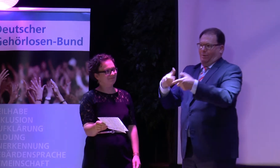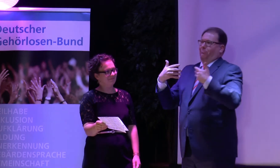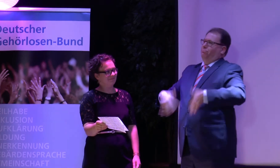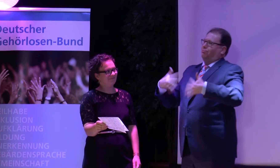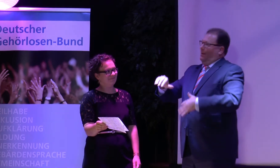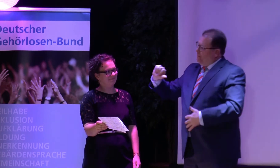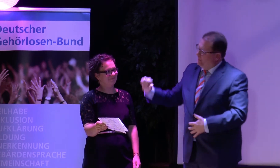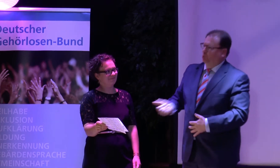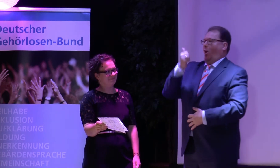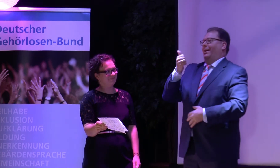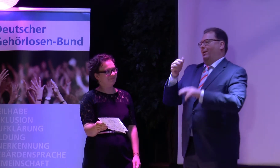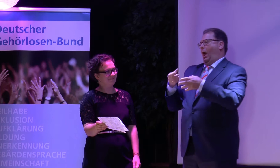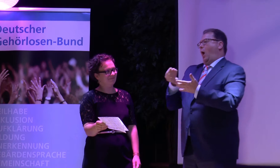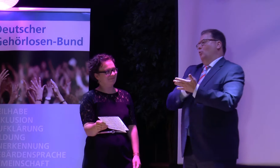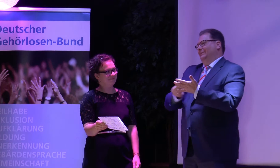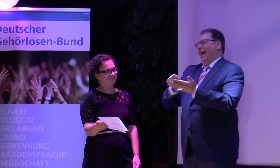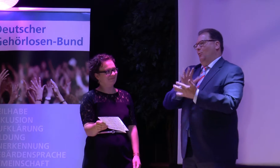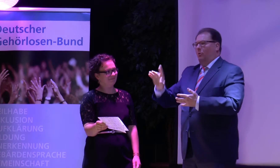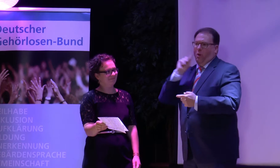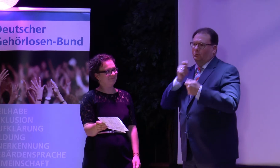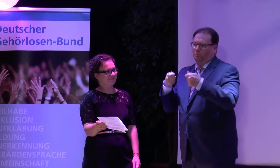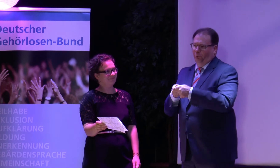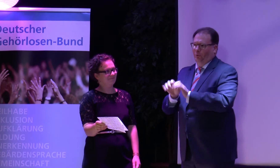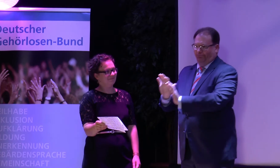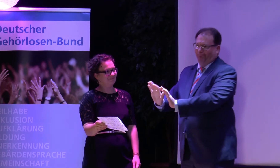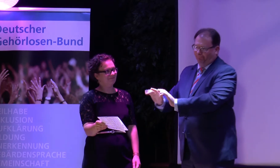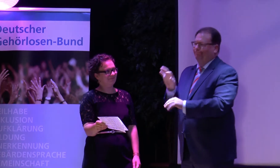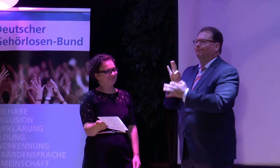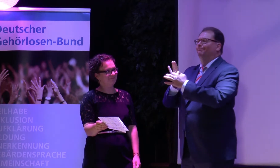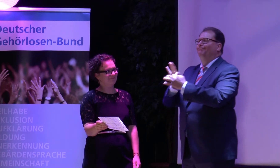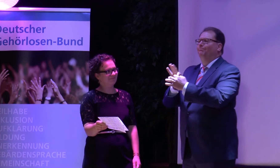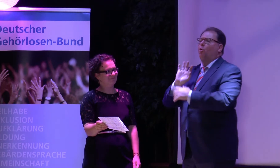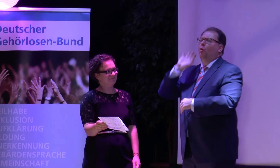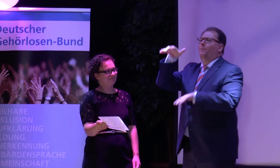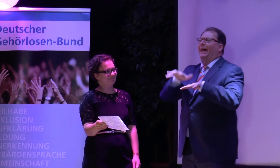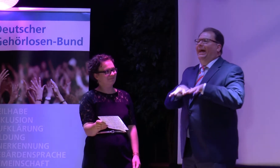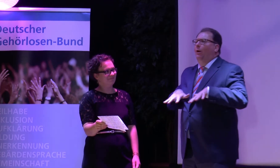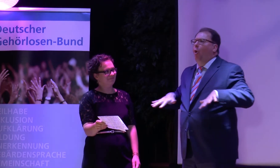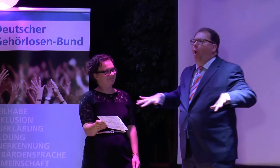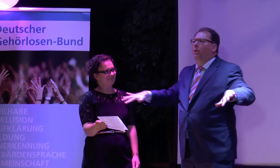vergeben an drei Menschen. Das ist eine besondere Auszeichnung des Deutschen Gehörlosenbundes.